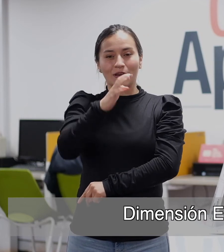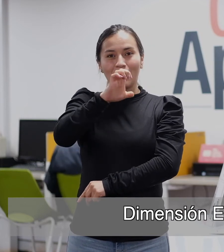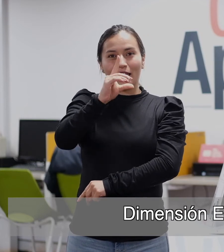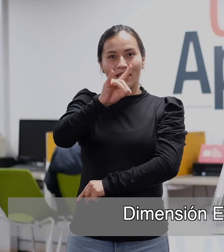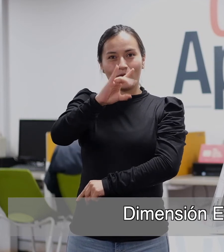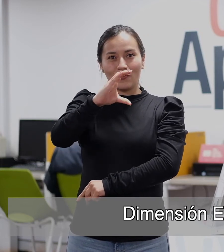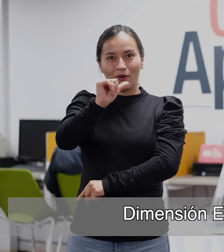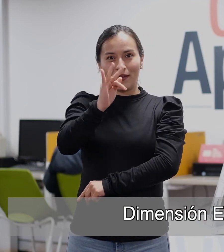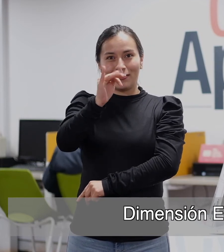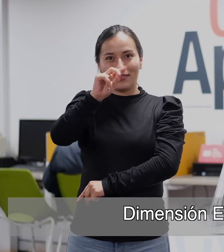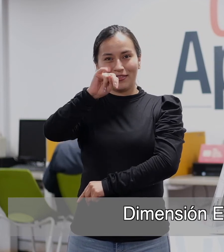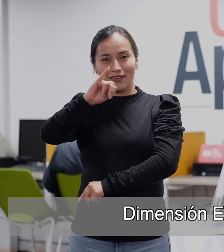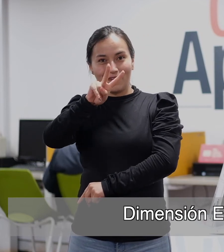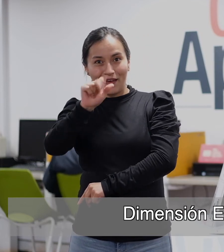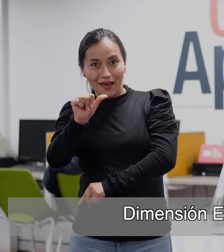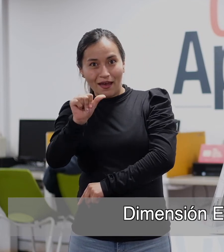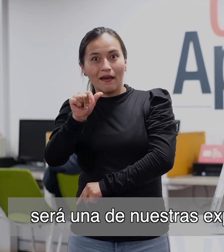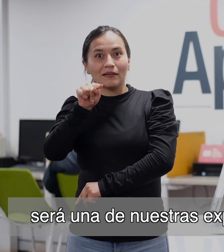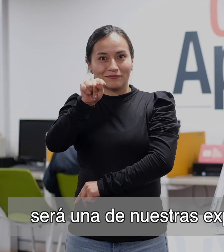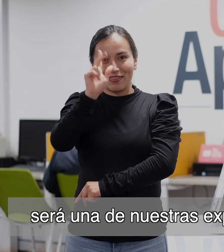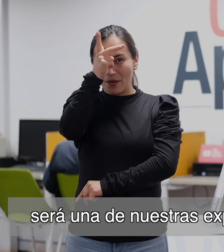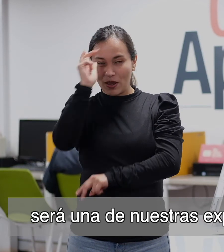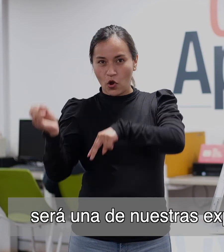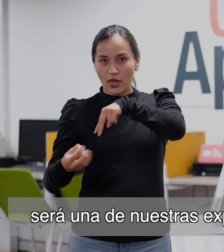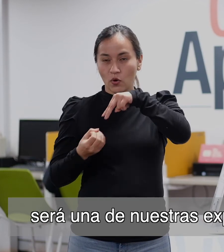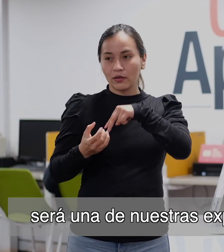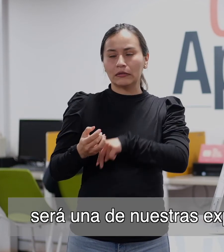Dimensión Educativa será una de nuestras experiencias invitadas